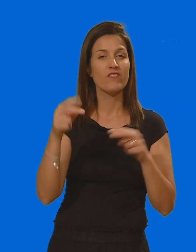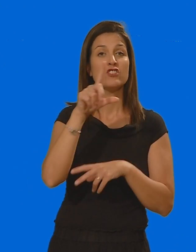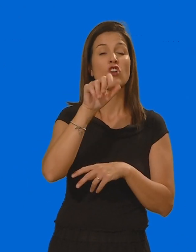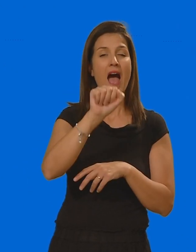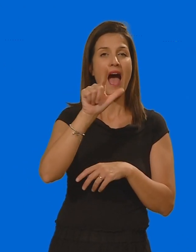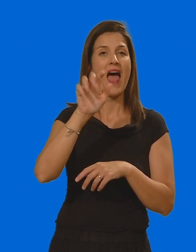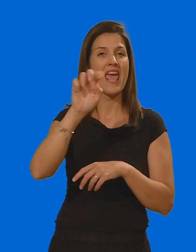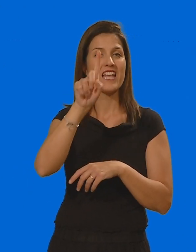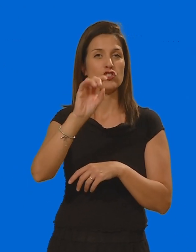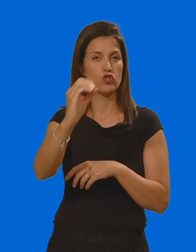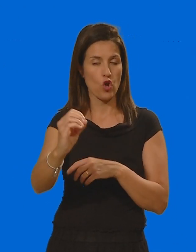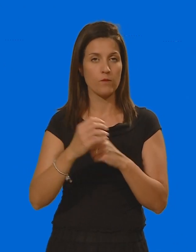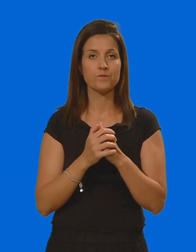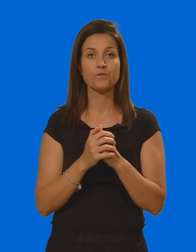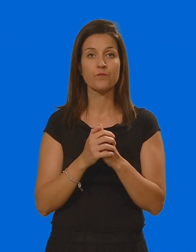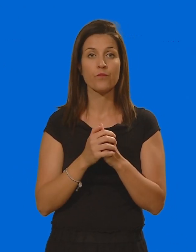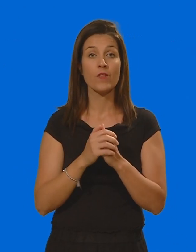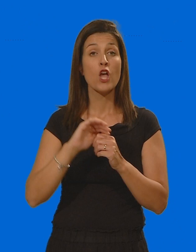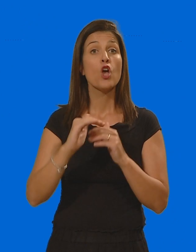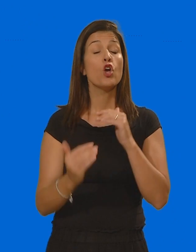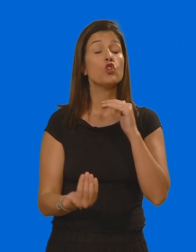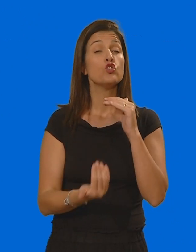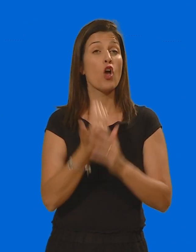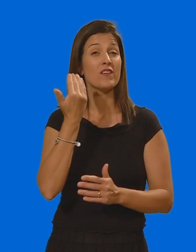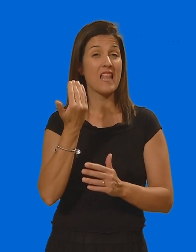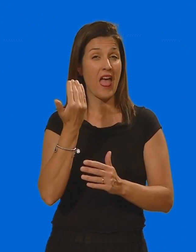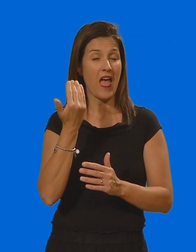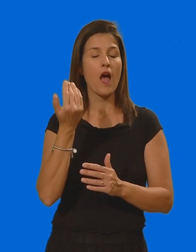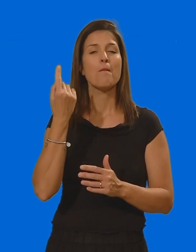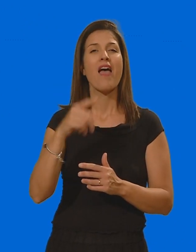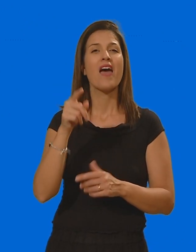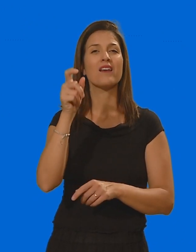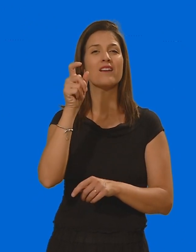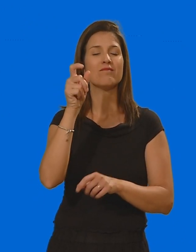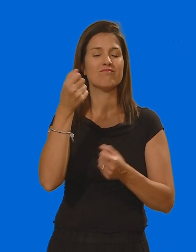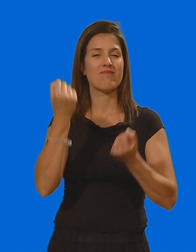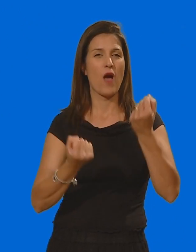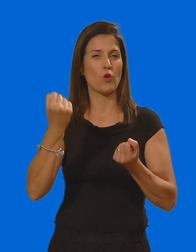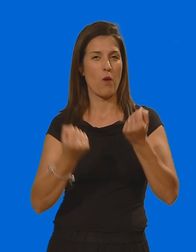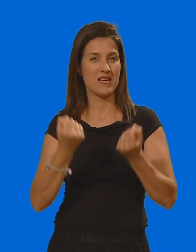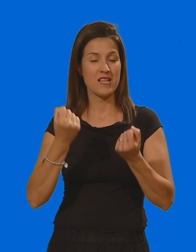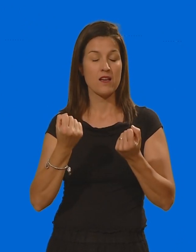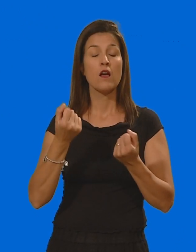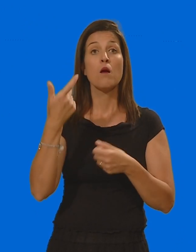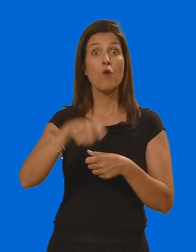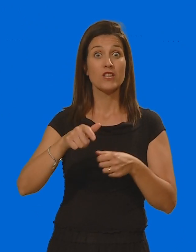Novità da tenere presente per gli automobilisti Questi pronti due tovelox sulla Brindisi Lecce